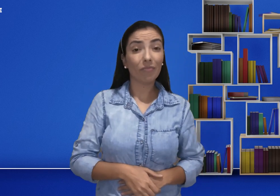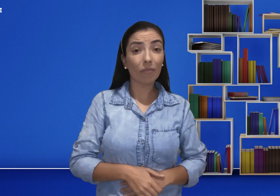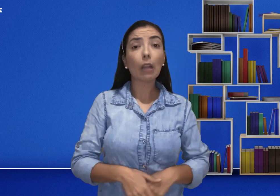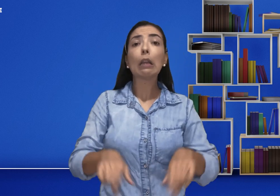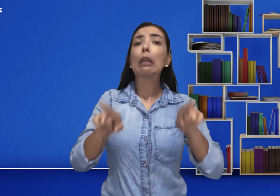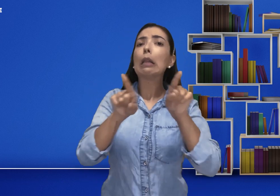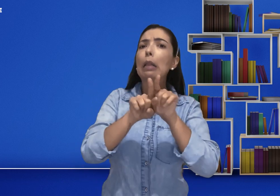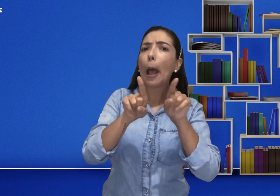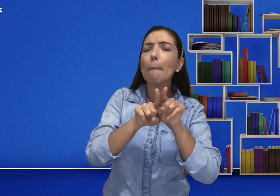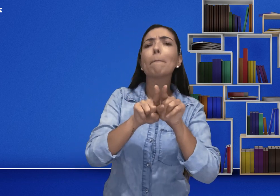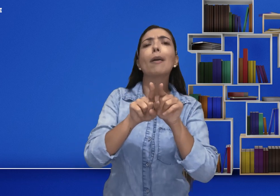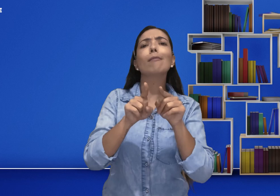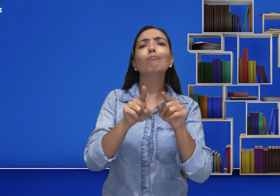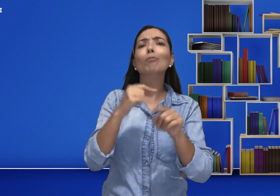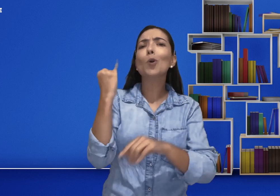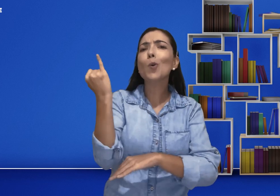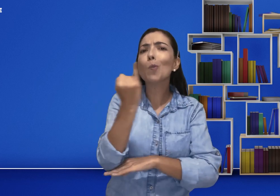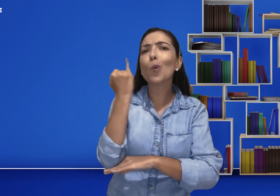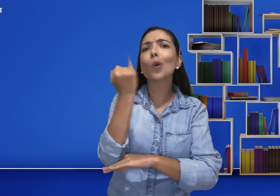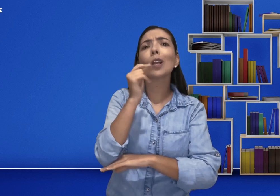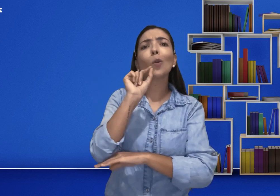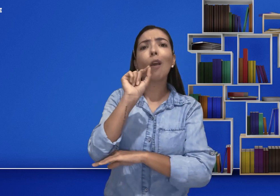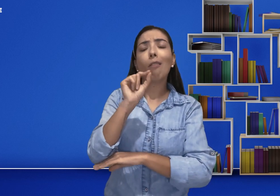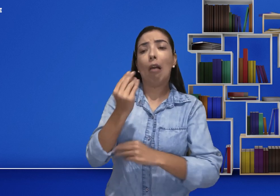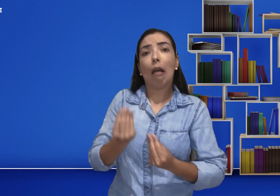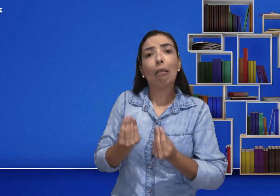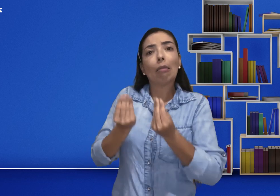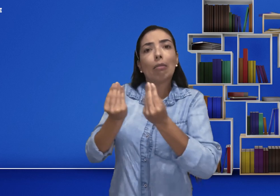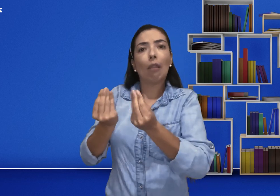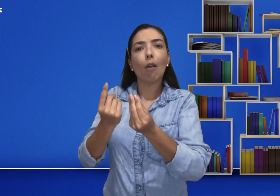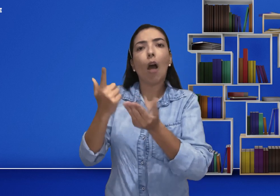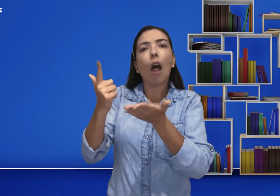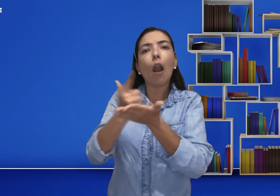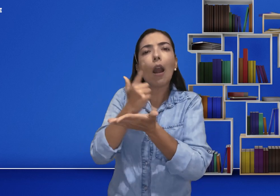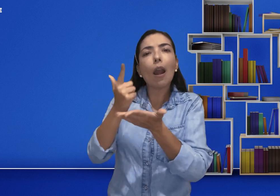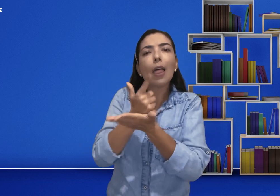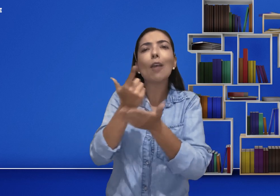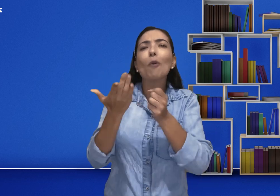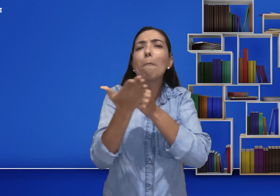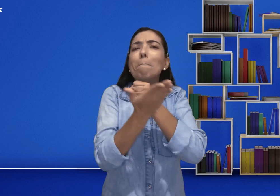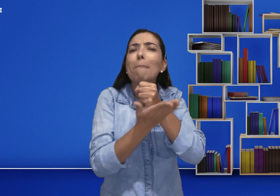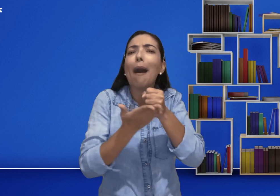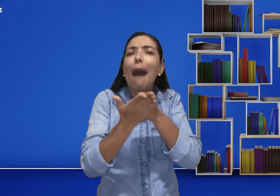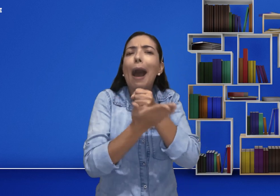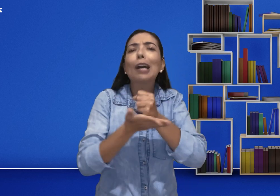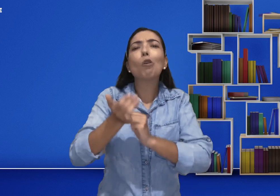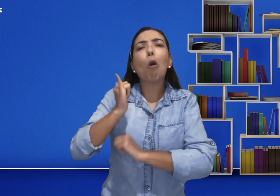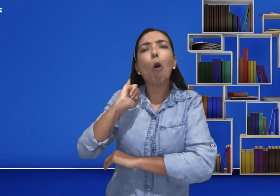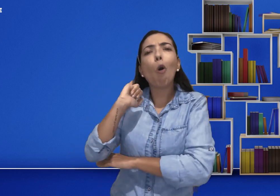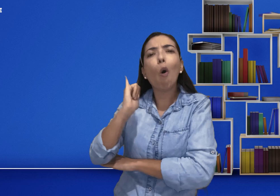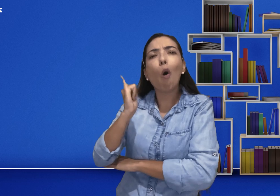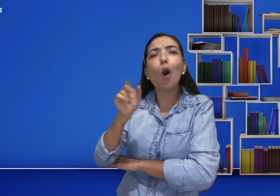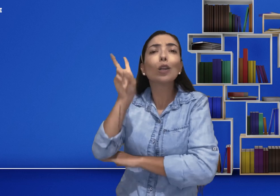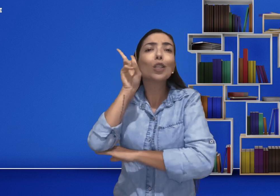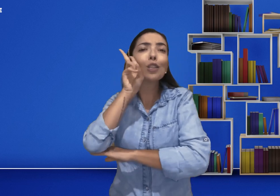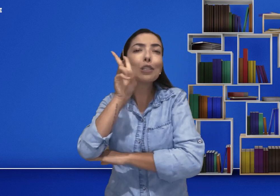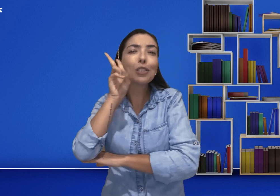É importante também que os pais mostrem e tenham às suas crianças livros de contos e